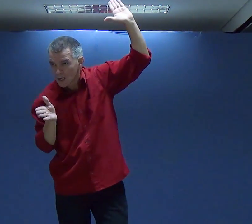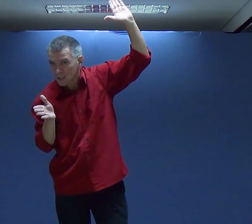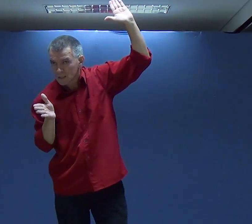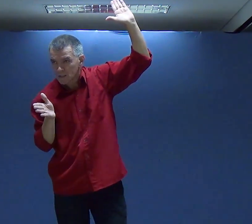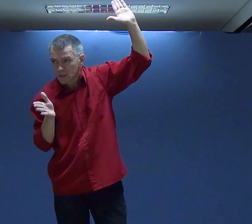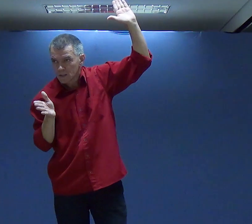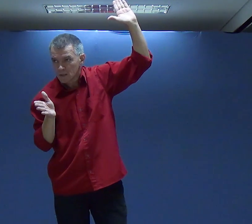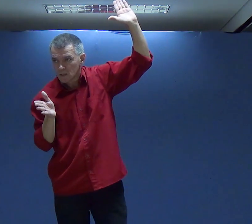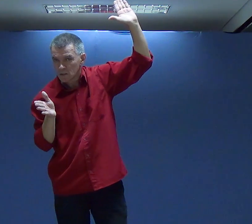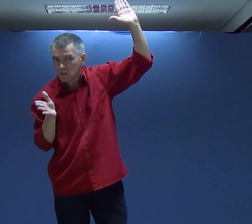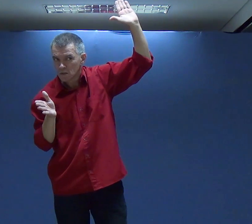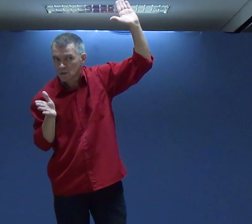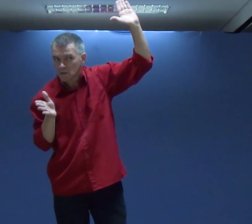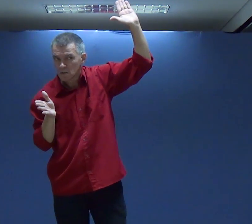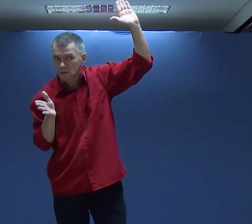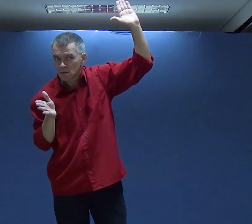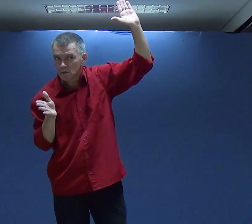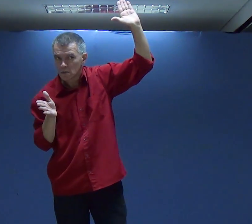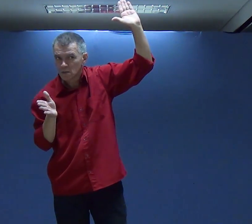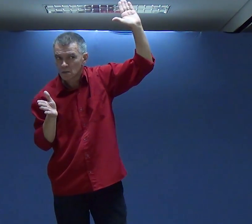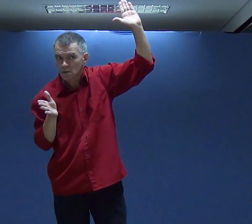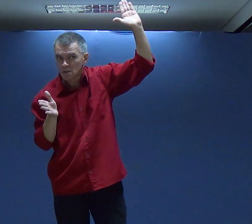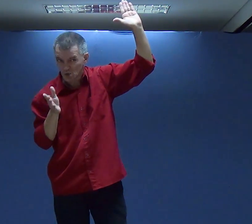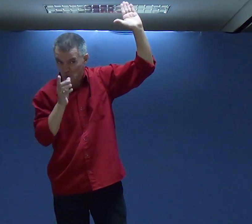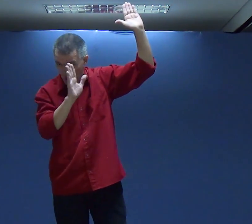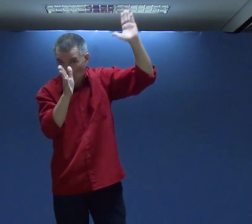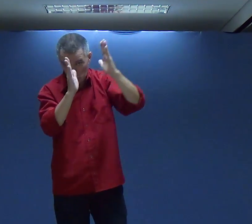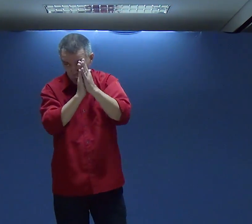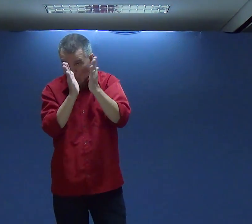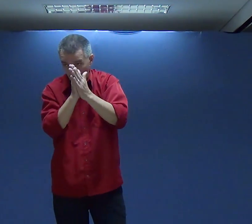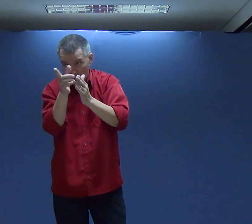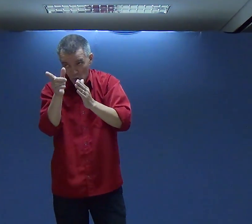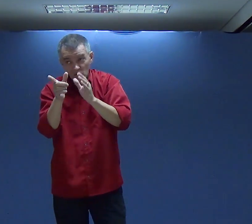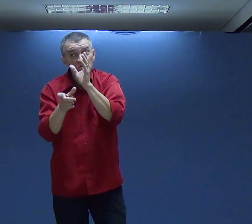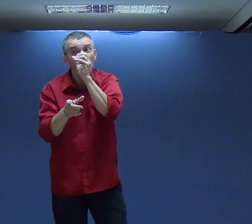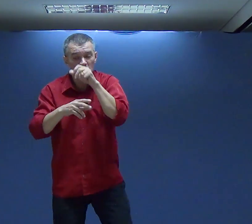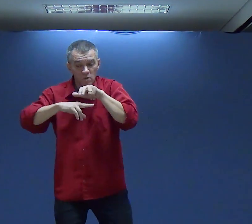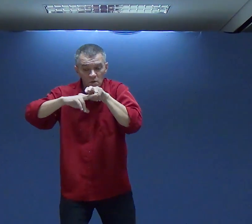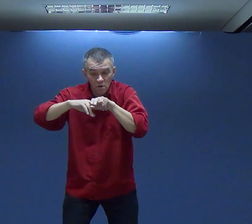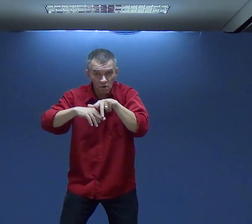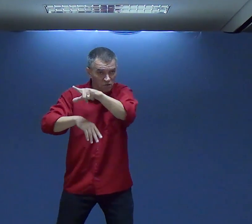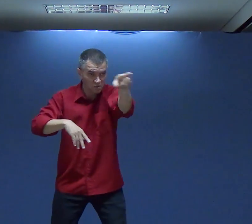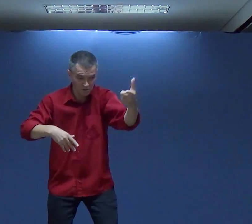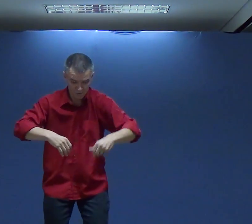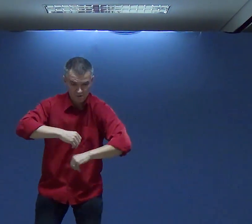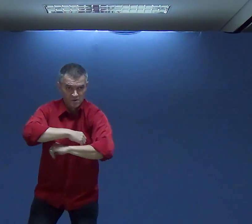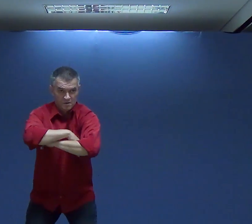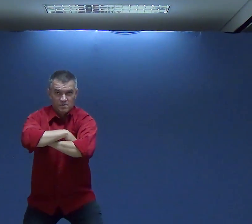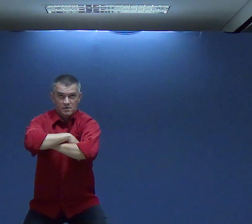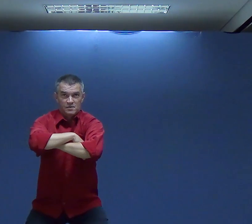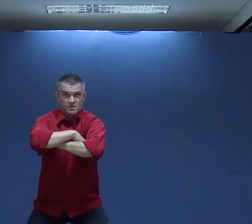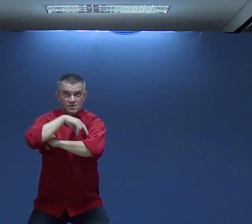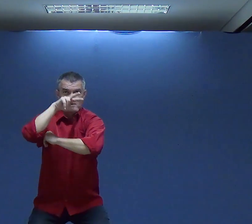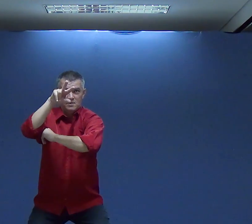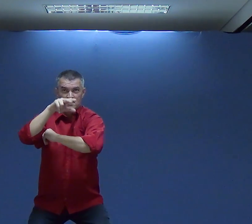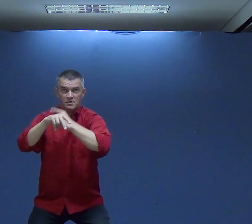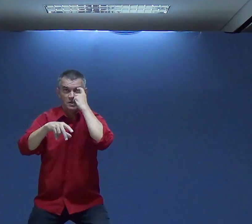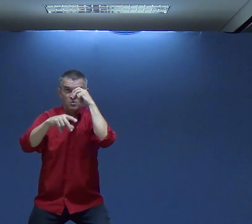você já orou Por mim? Já orou? Por que? Você já orou Por mim? Para que no sábado Eu venha aqui Você